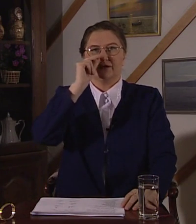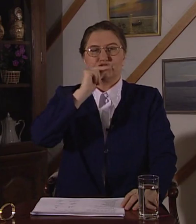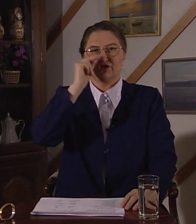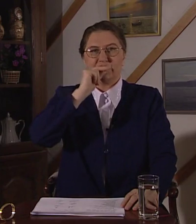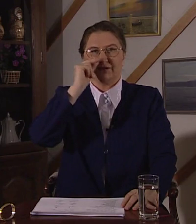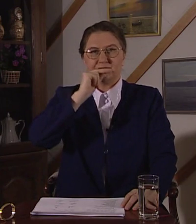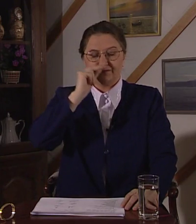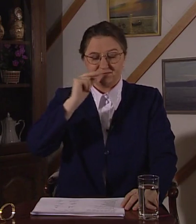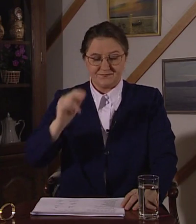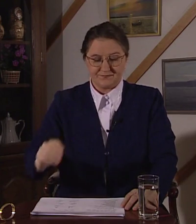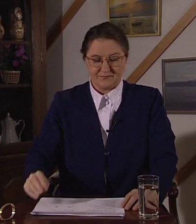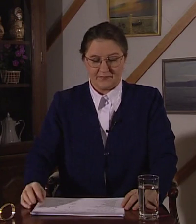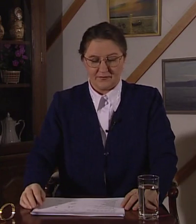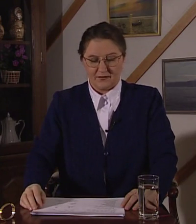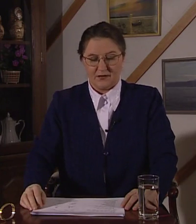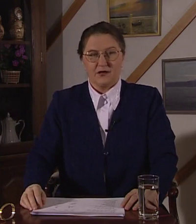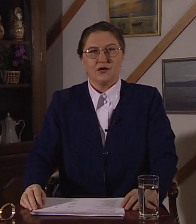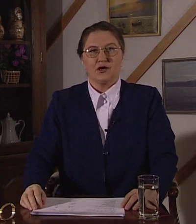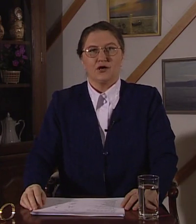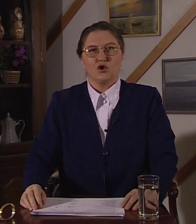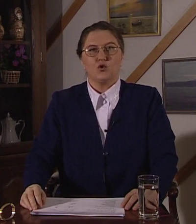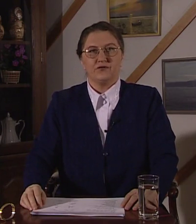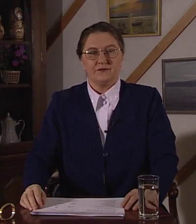Чай. Кофе.